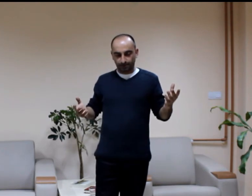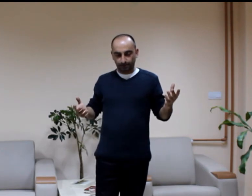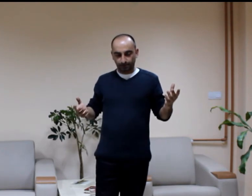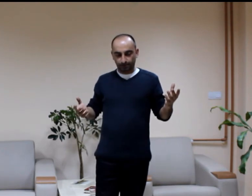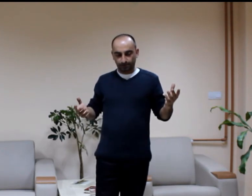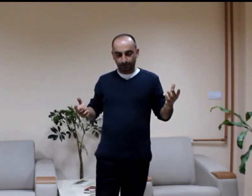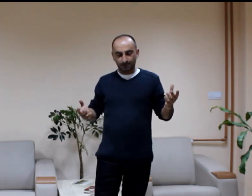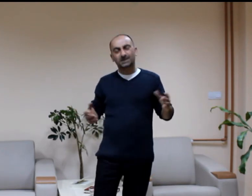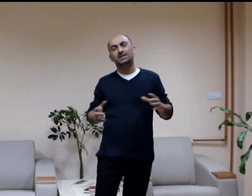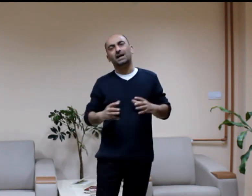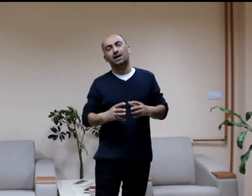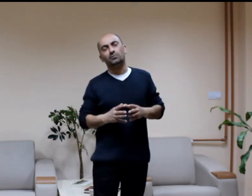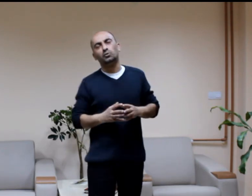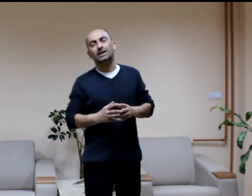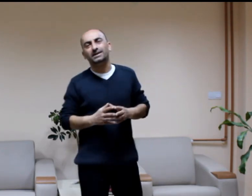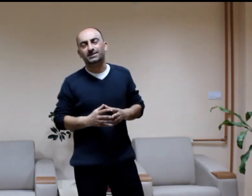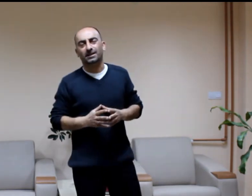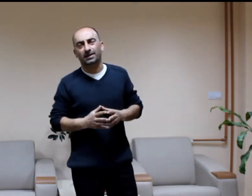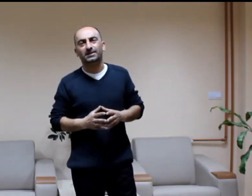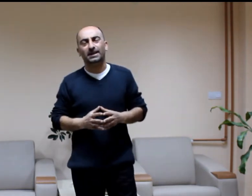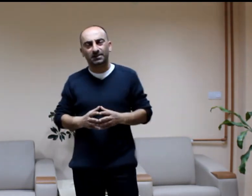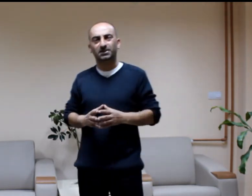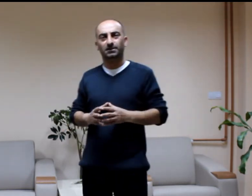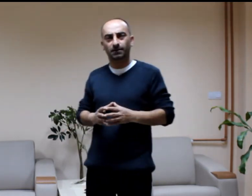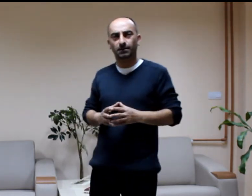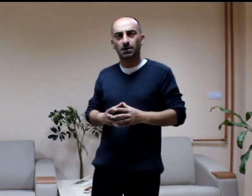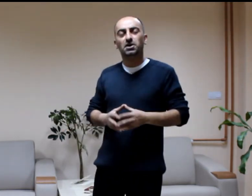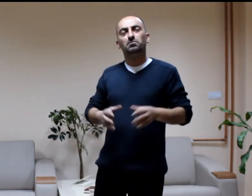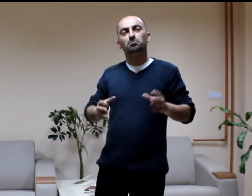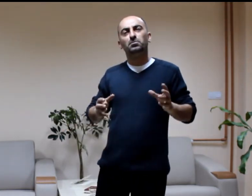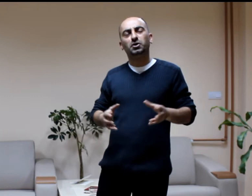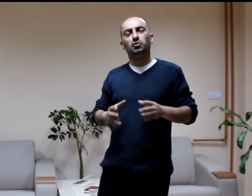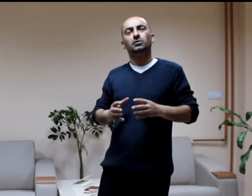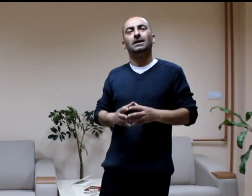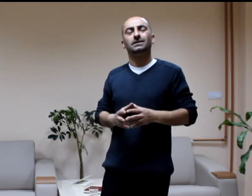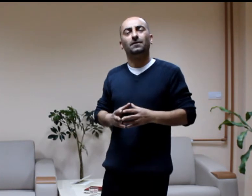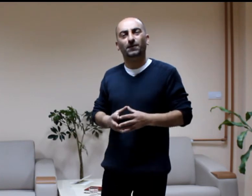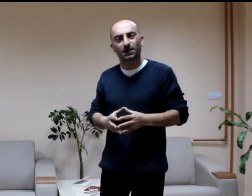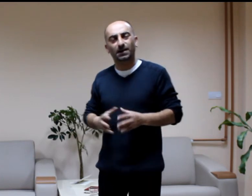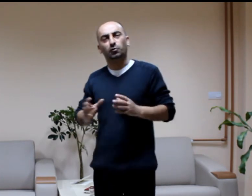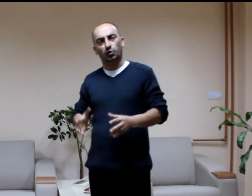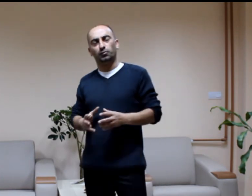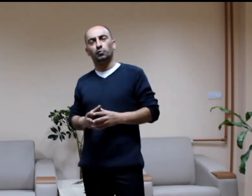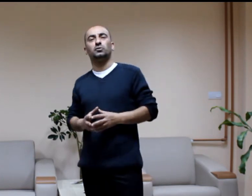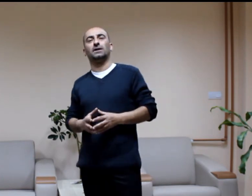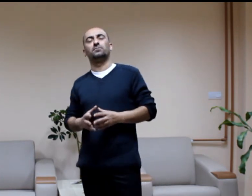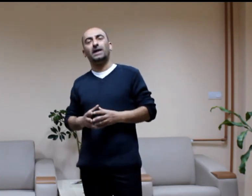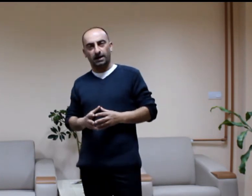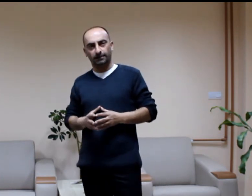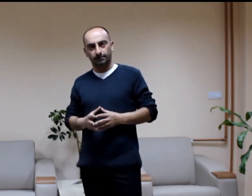İstanbul'da yağmurda ıslanan kedisini mikrodalga fırına koyup unutan bayan